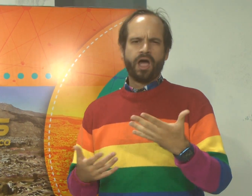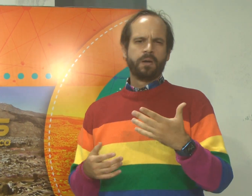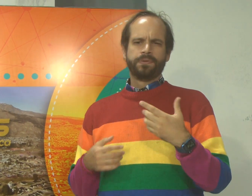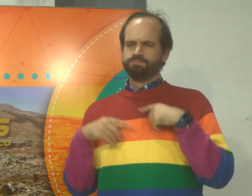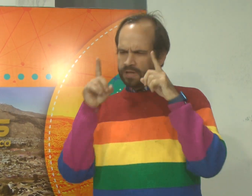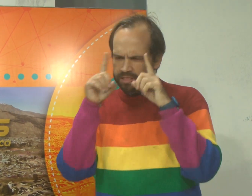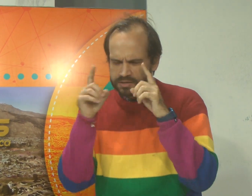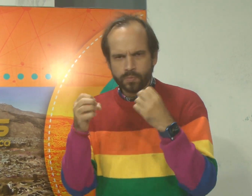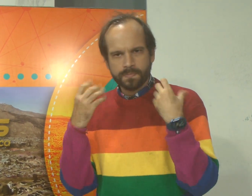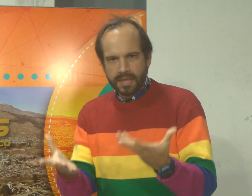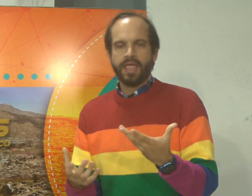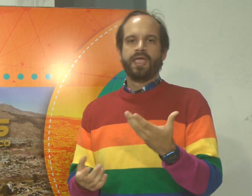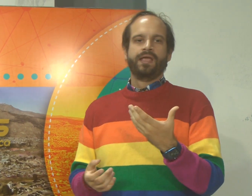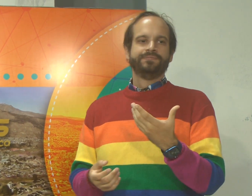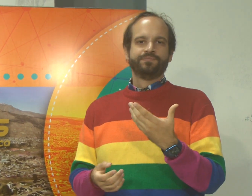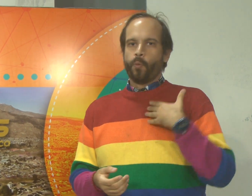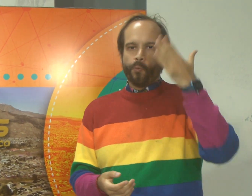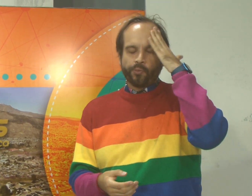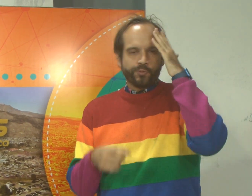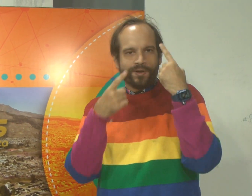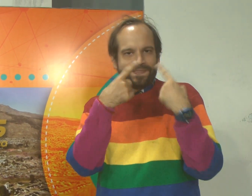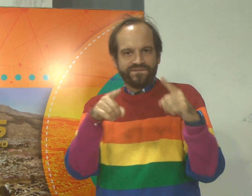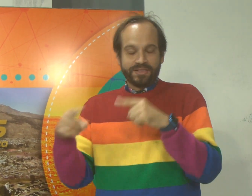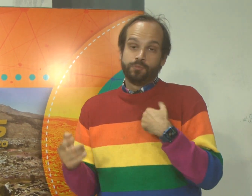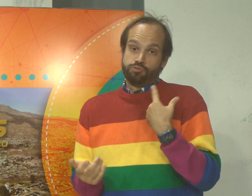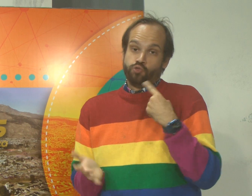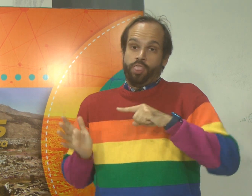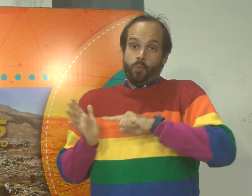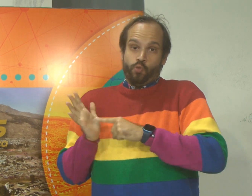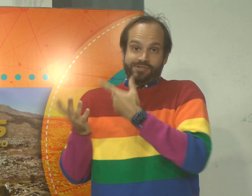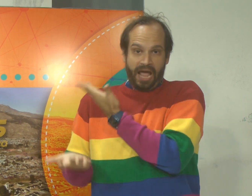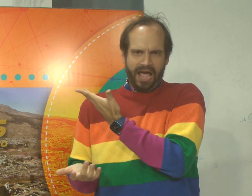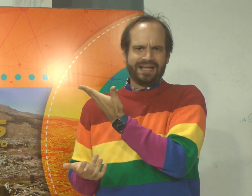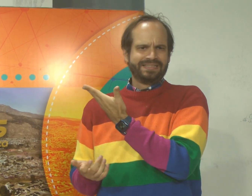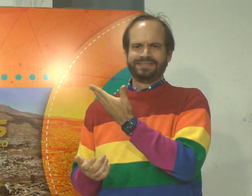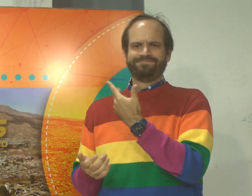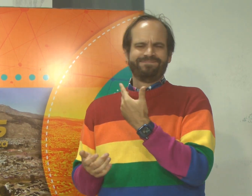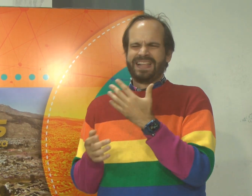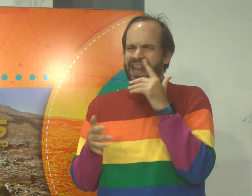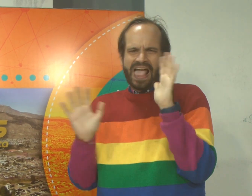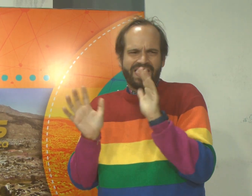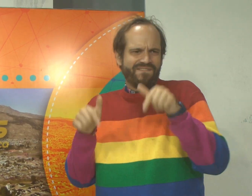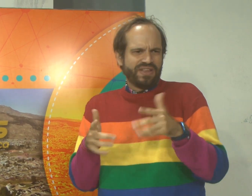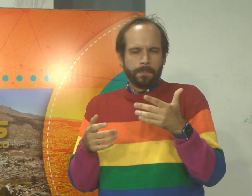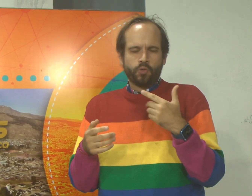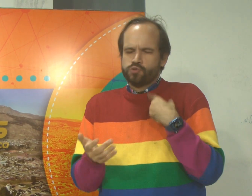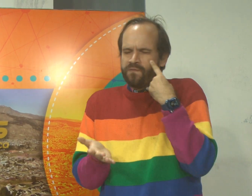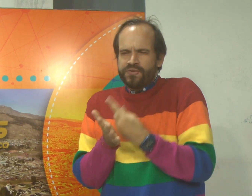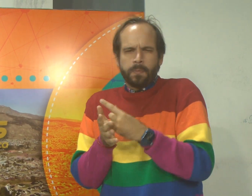amables, amorosas, muy atentas que han sido conmigo, de diferente cultura, yo soy de Buenos